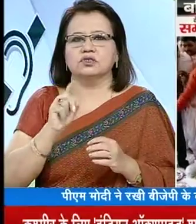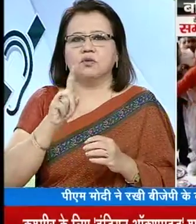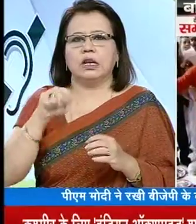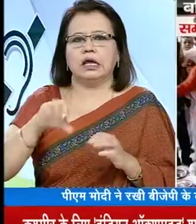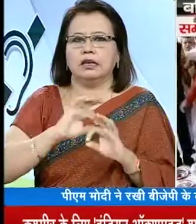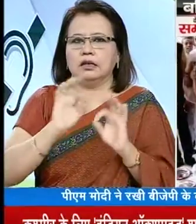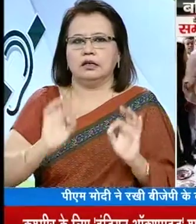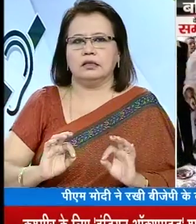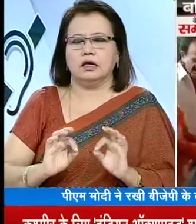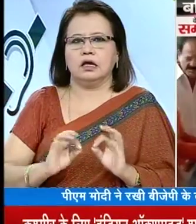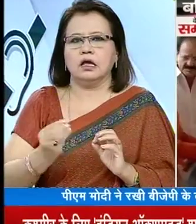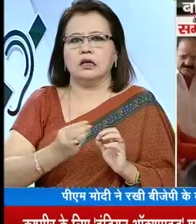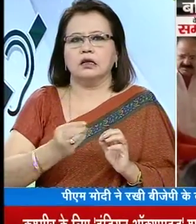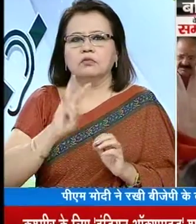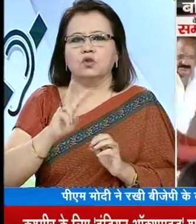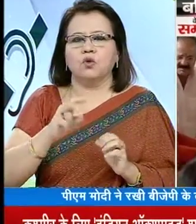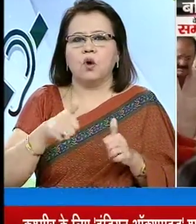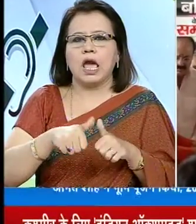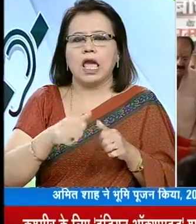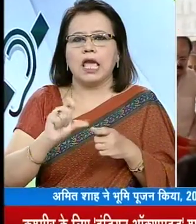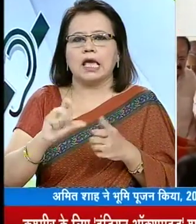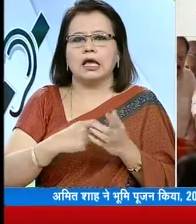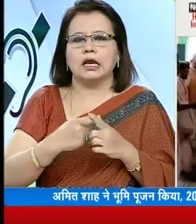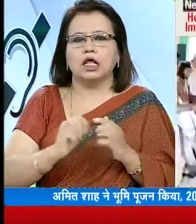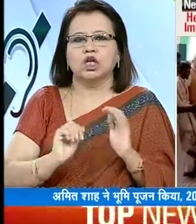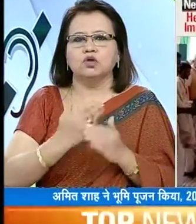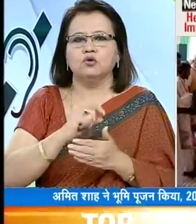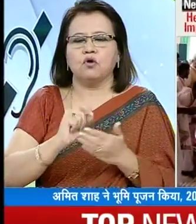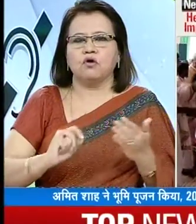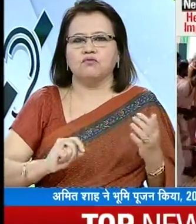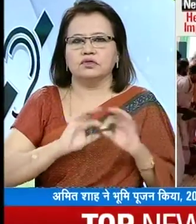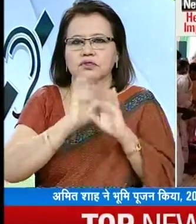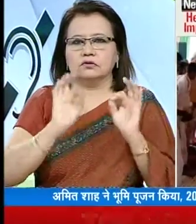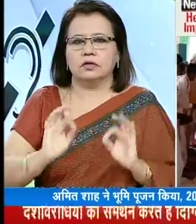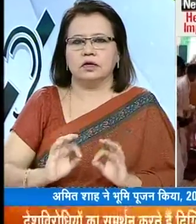जाएगा करीब दो एकर जमीन पर बीजेपी का ये निया दफ्तर बना जा रहा है